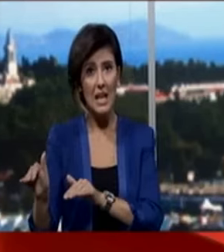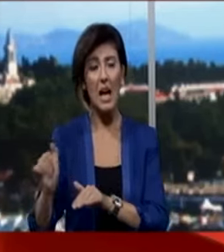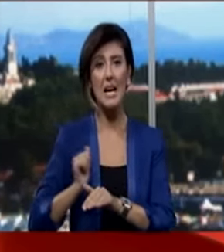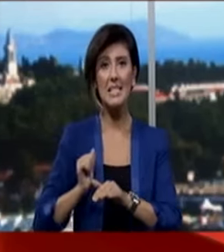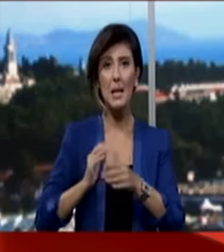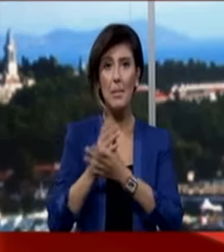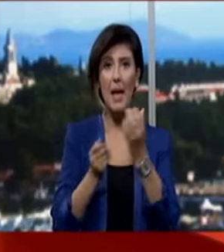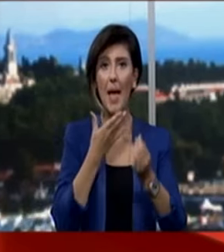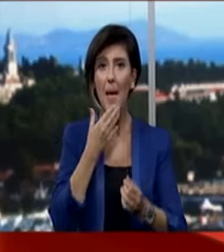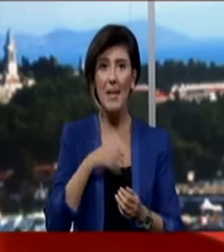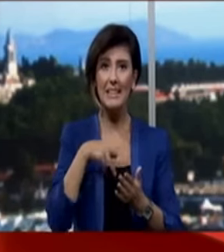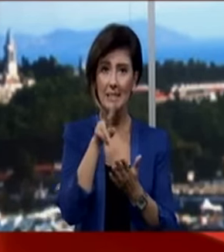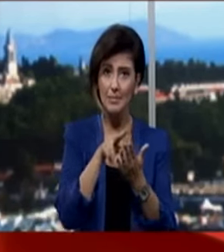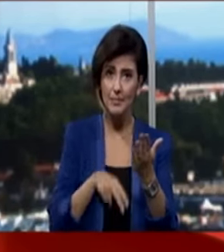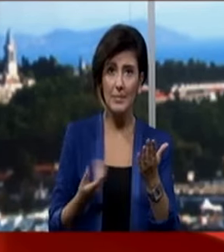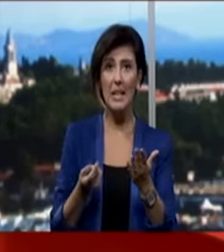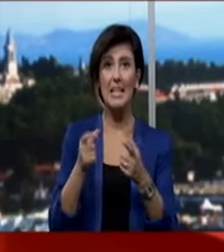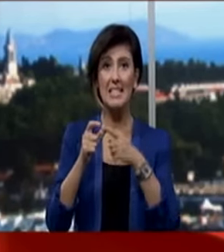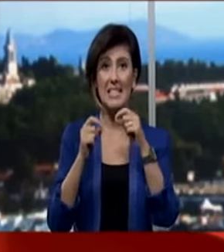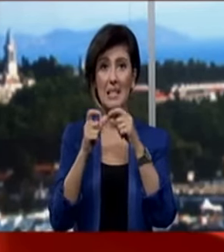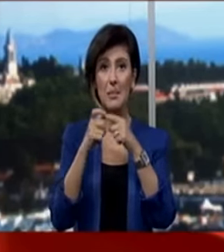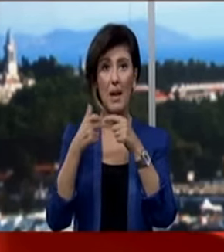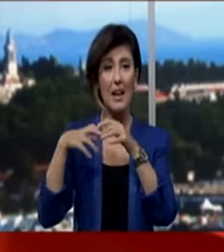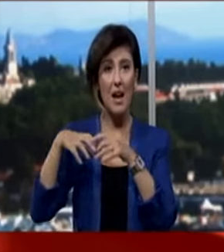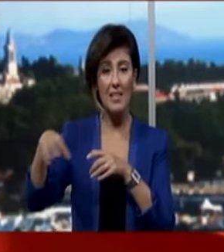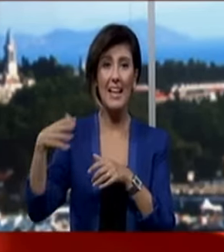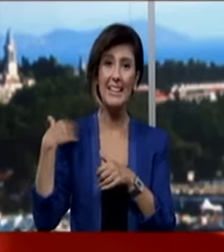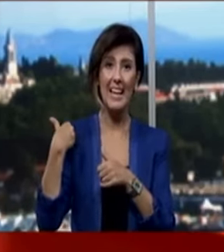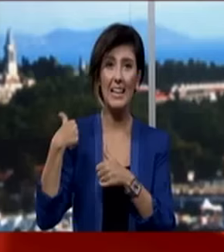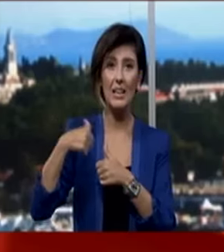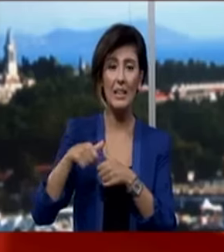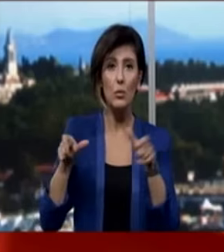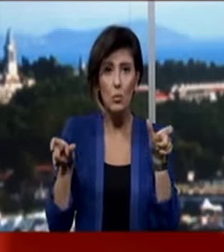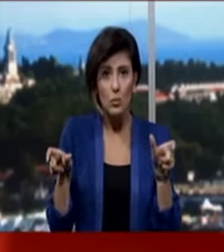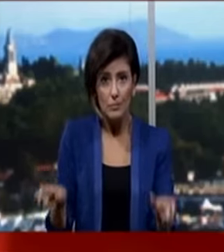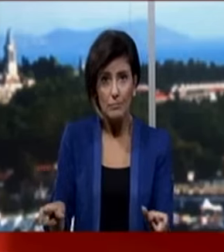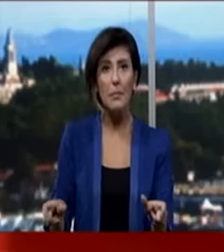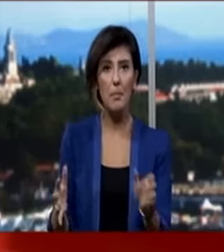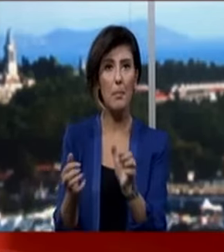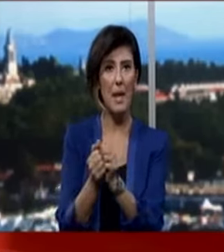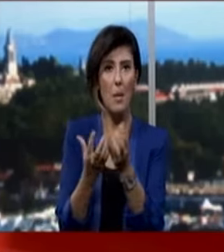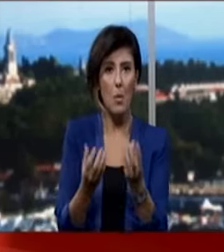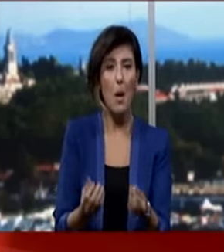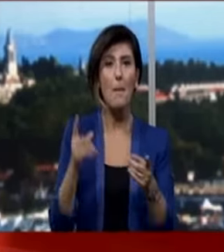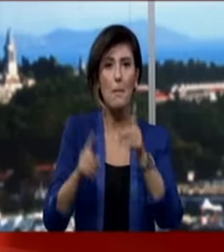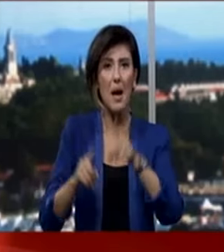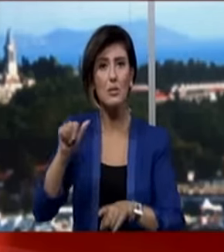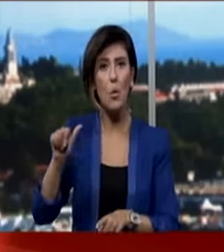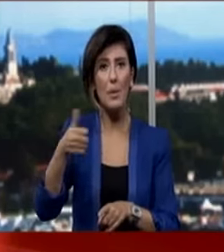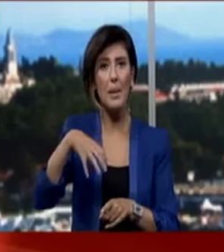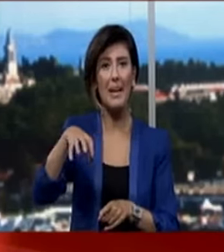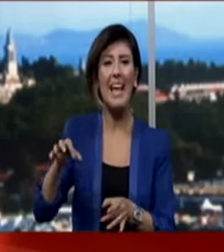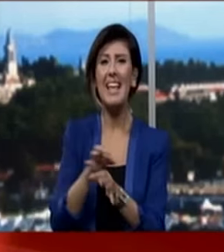sistemini gözden geçirdiğini ve siber alanda yeni güvenlik önlemlerini beraberinde getirdiğini ancak bazı önemli alanlarda